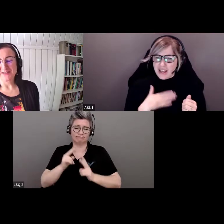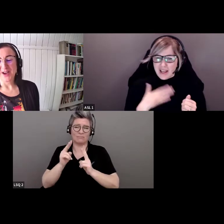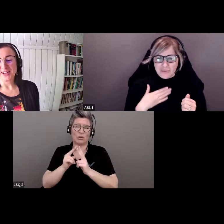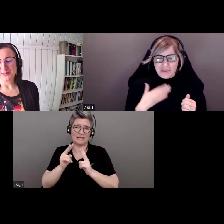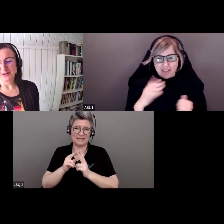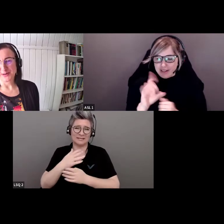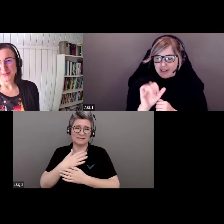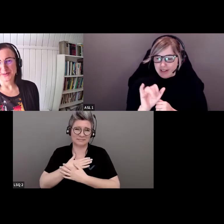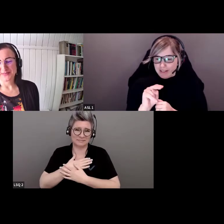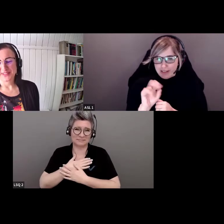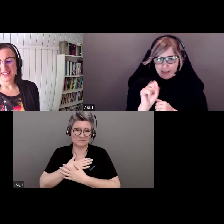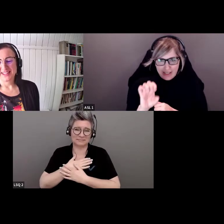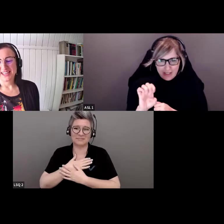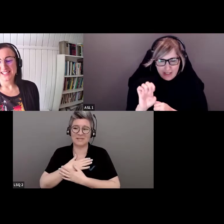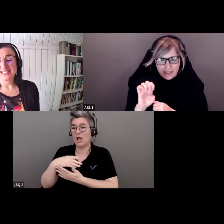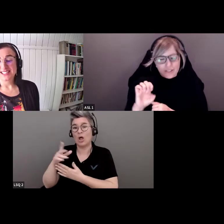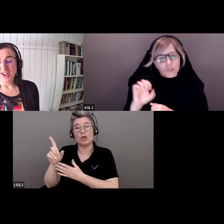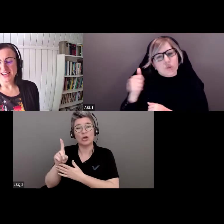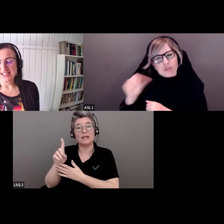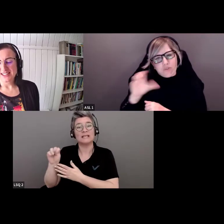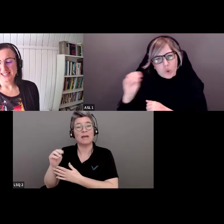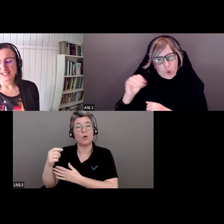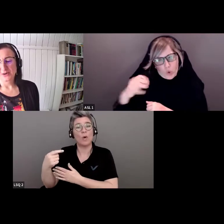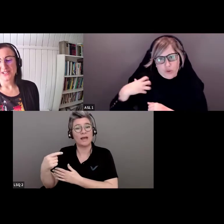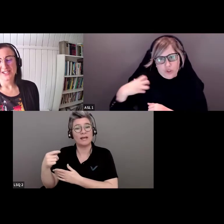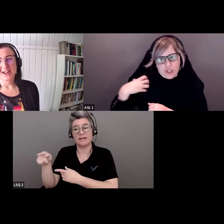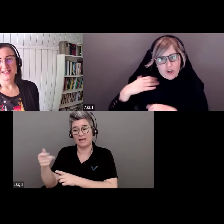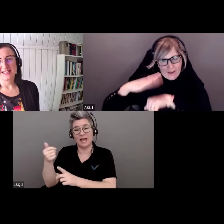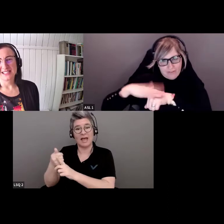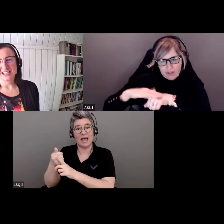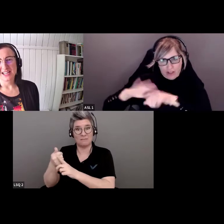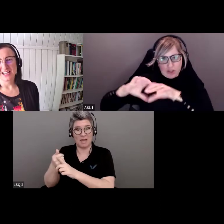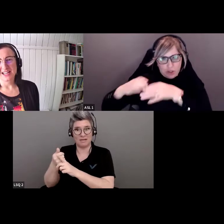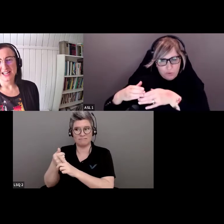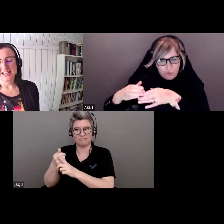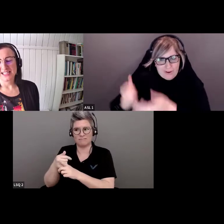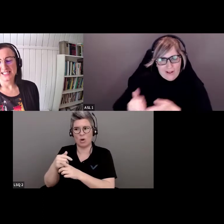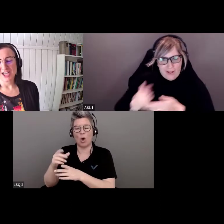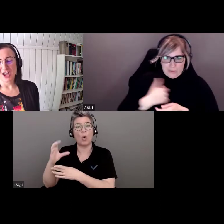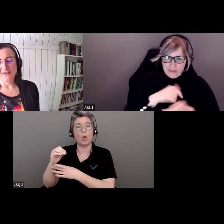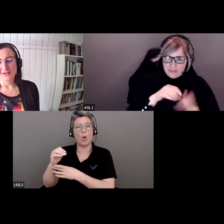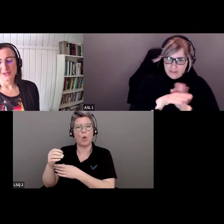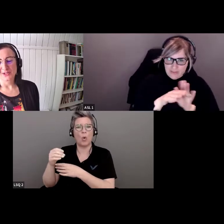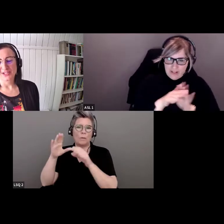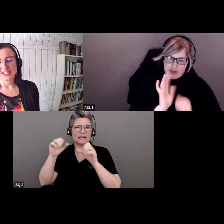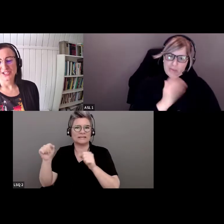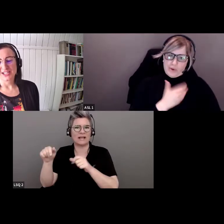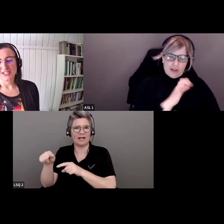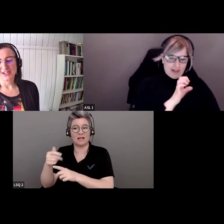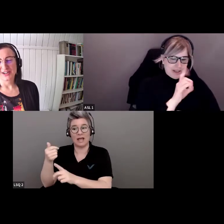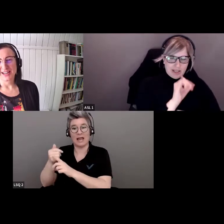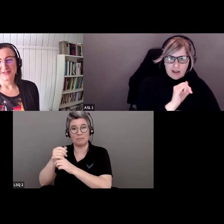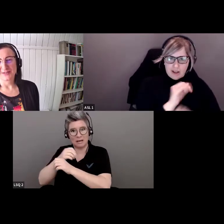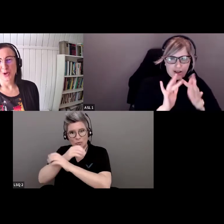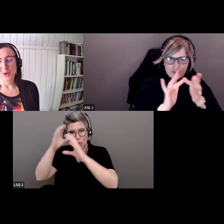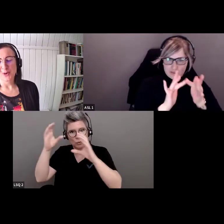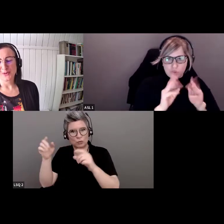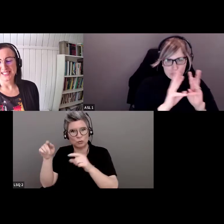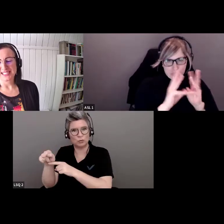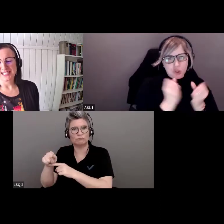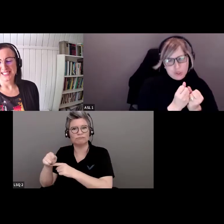que Denise McQuaig, puis co-présidée, le groupe consultatif, qui a conçu cette